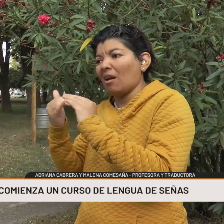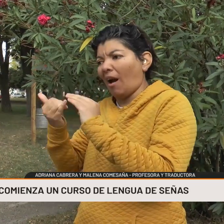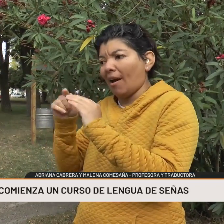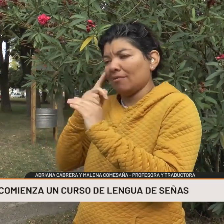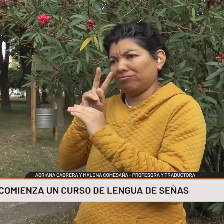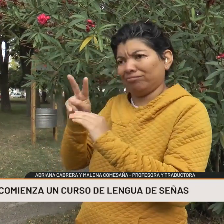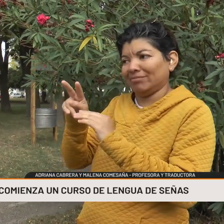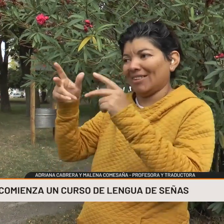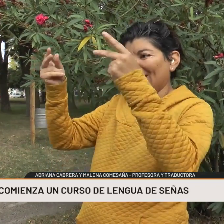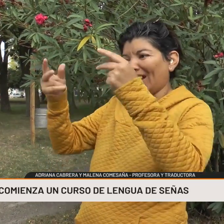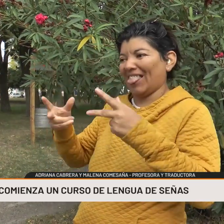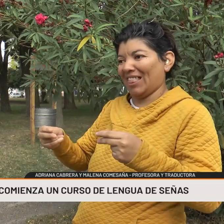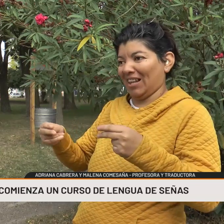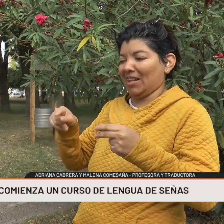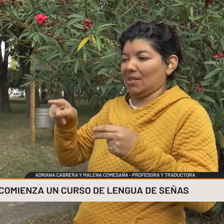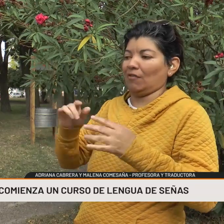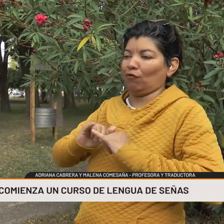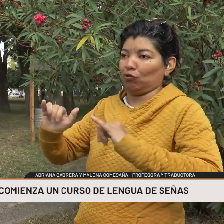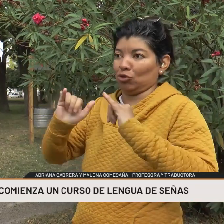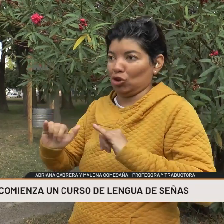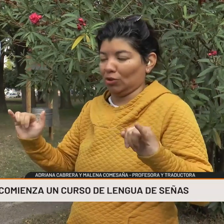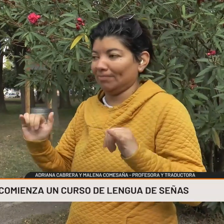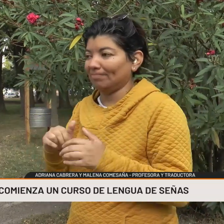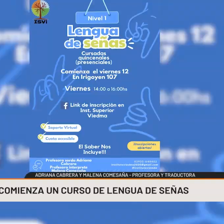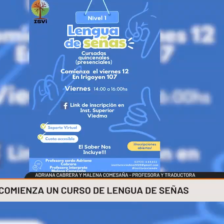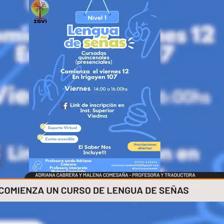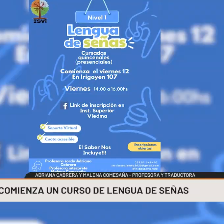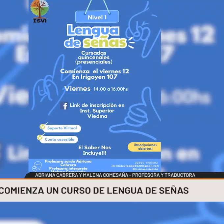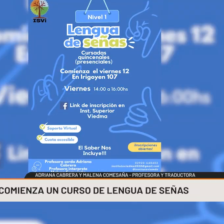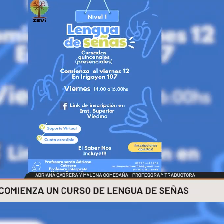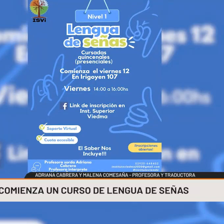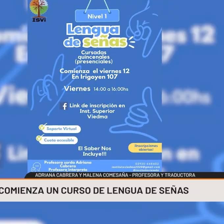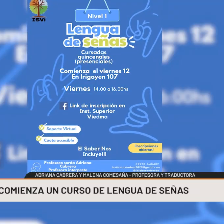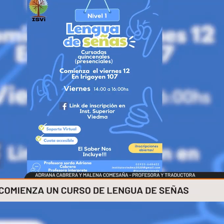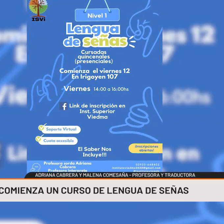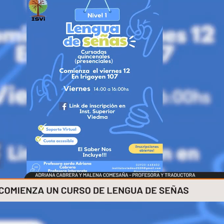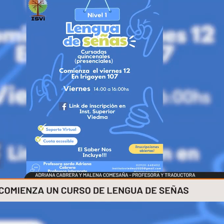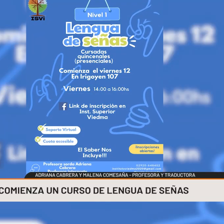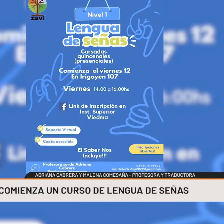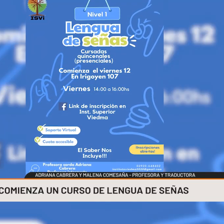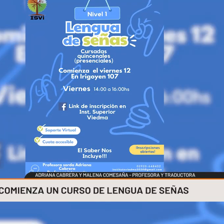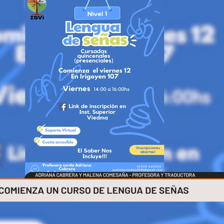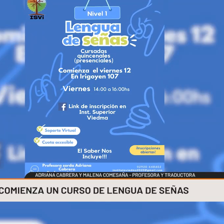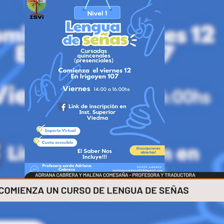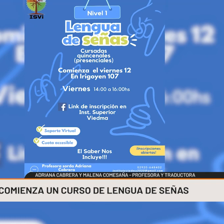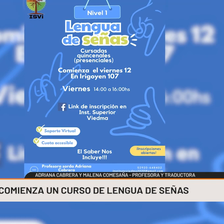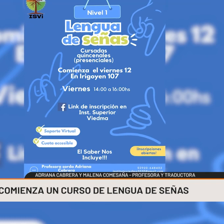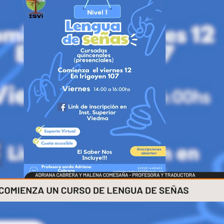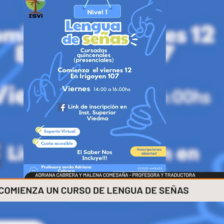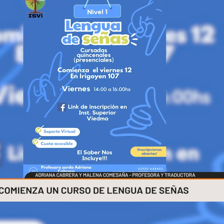estar el número de teléfono, Gmail, Facebook, Instagram. Hasta julio son cuatro